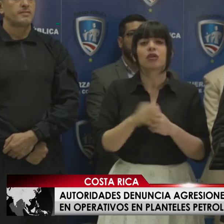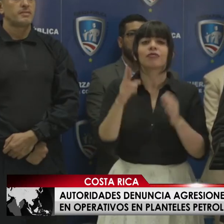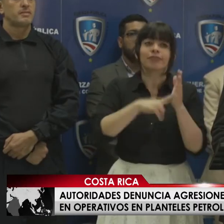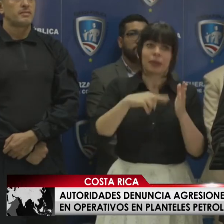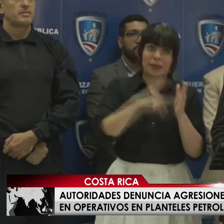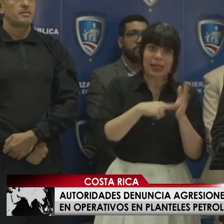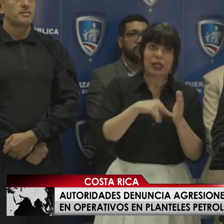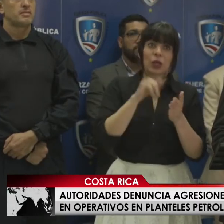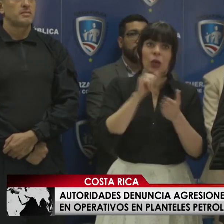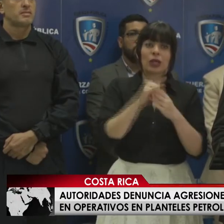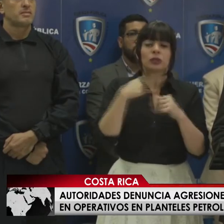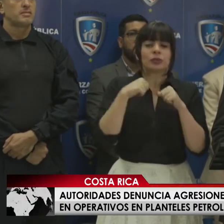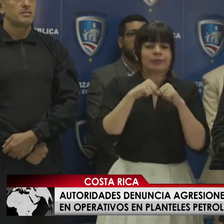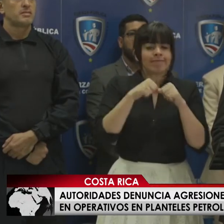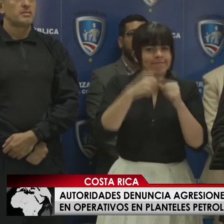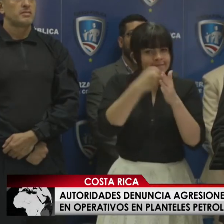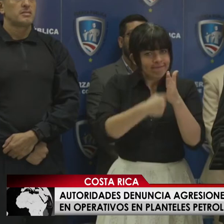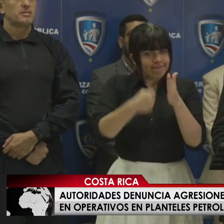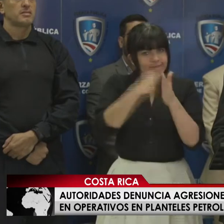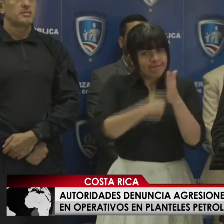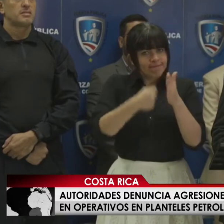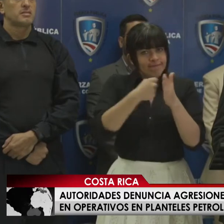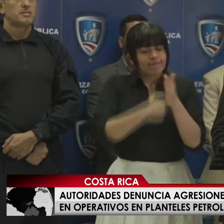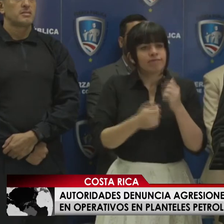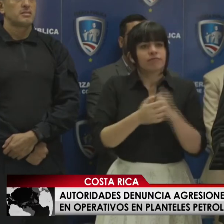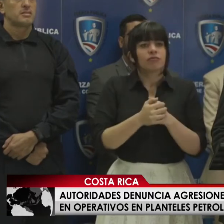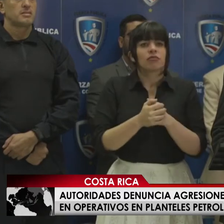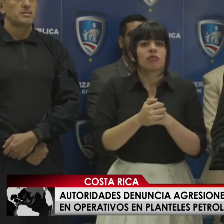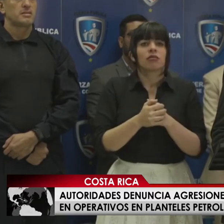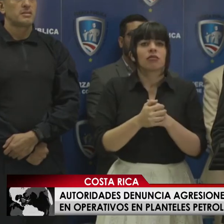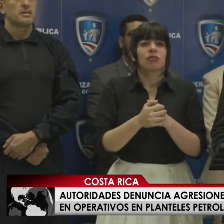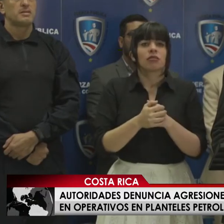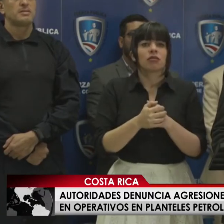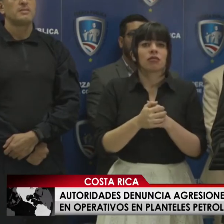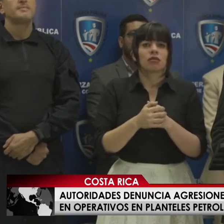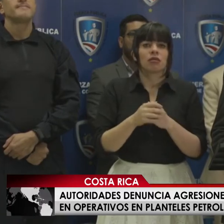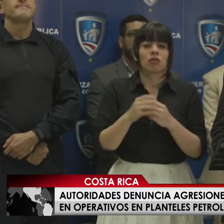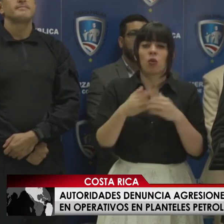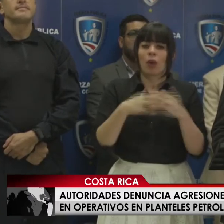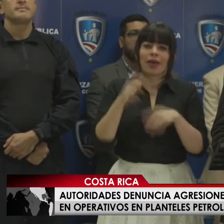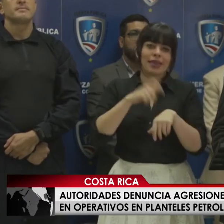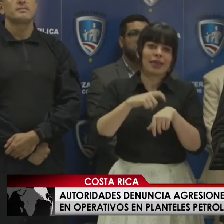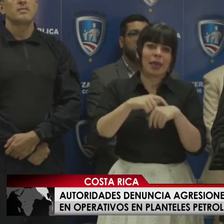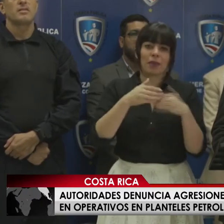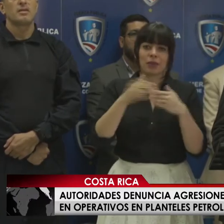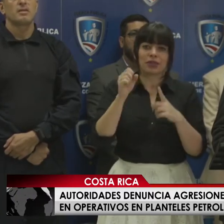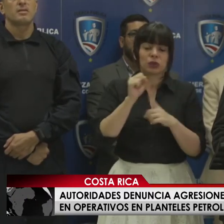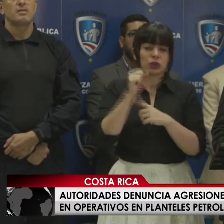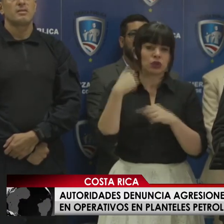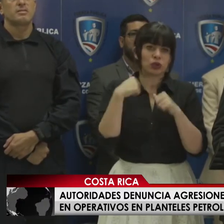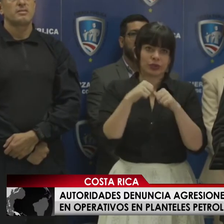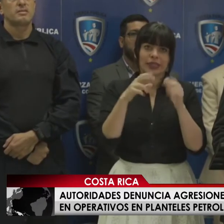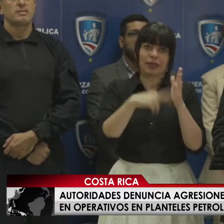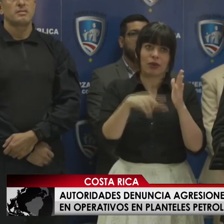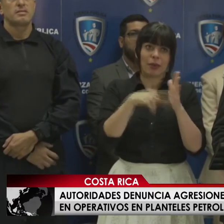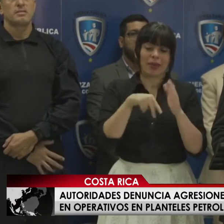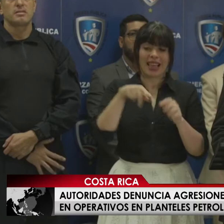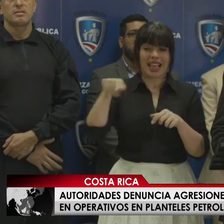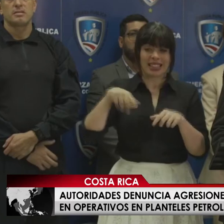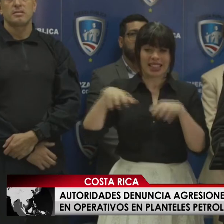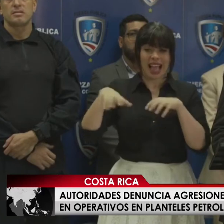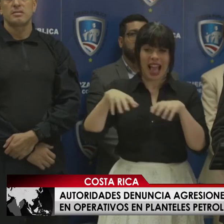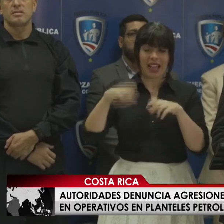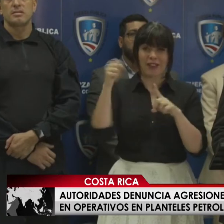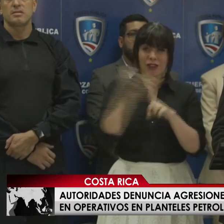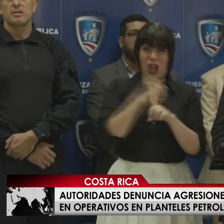y en esto voy a seguir siendo insistente hasta todo el tiempo que tarde esta circunstancia, estos actos